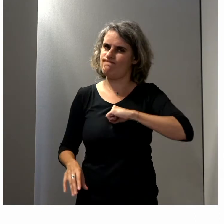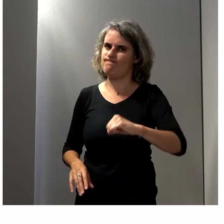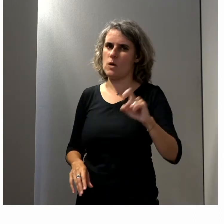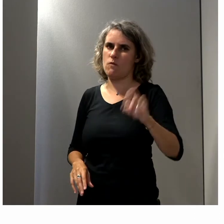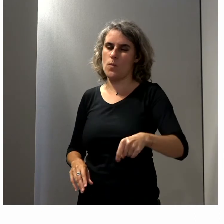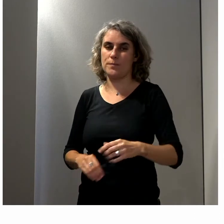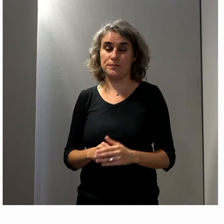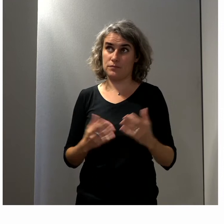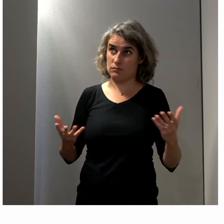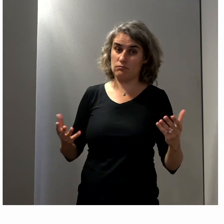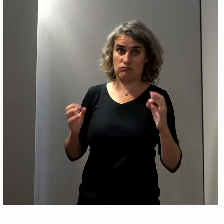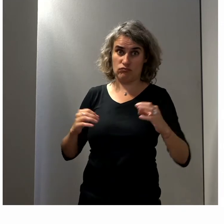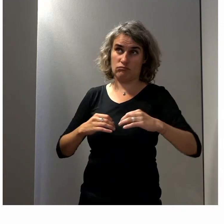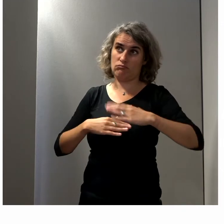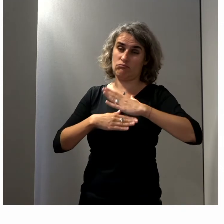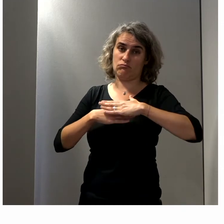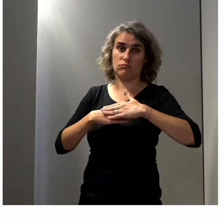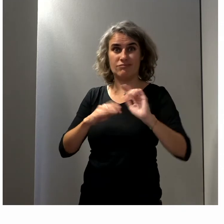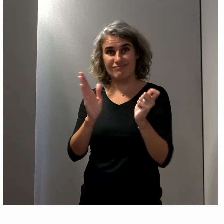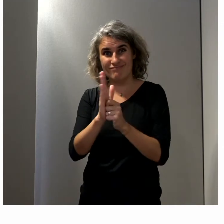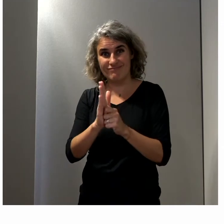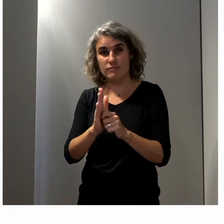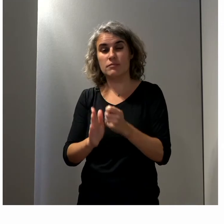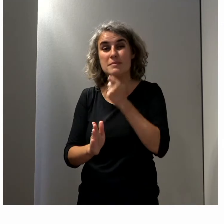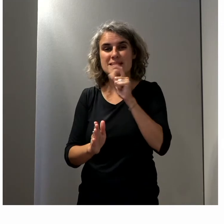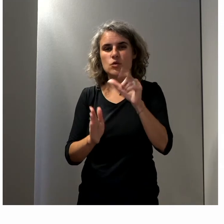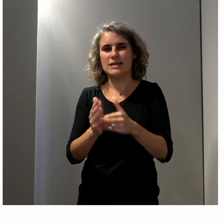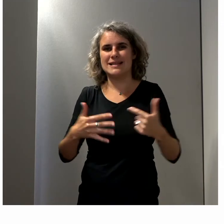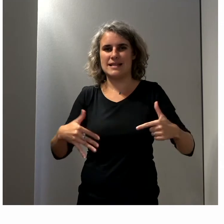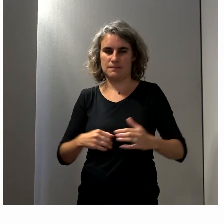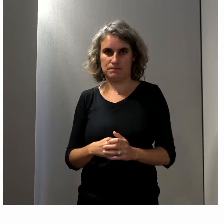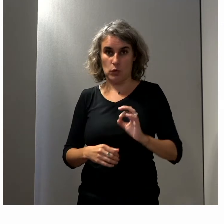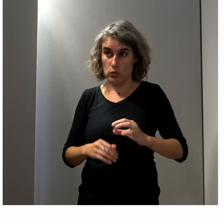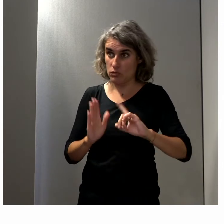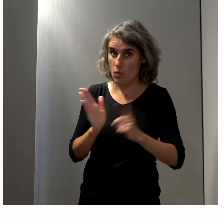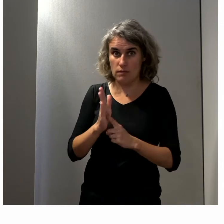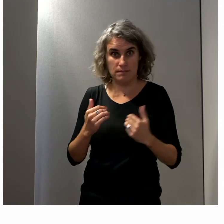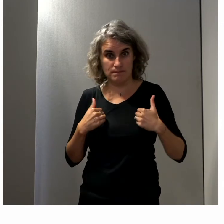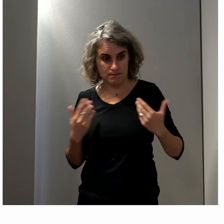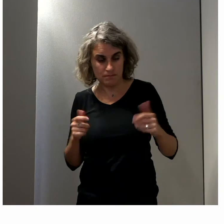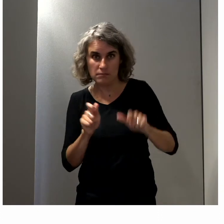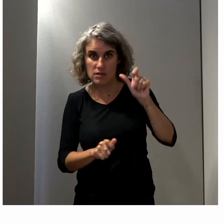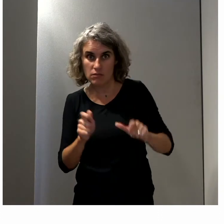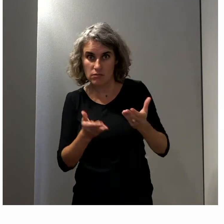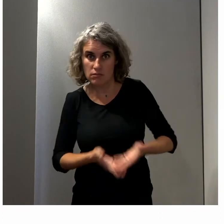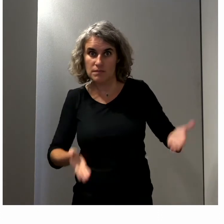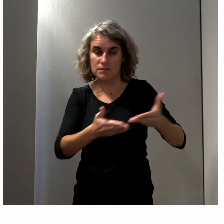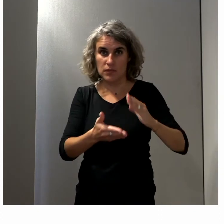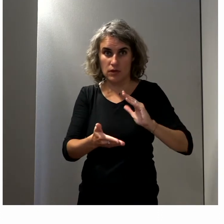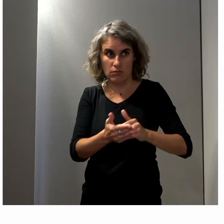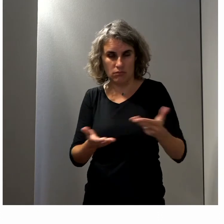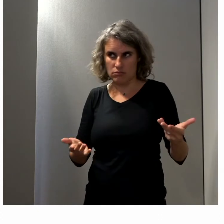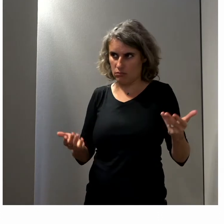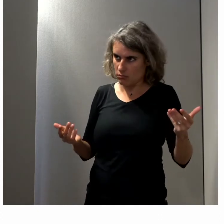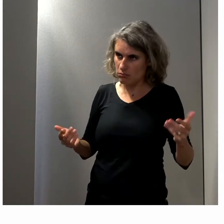l'Union européenne et cette recommandation date déjà de mars 2017. Donc, pour les personnes, c'est fondamental de